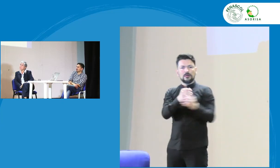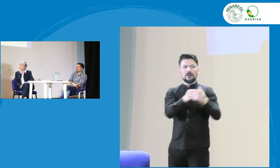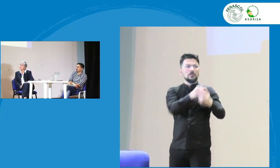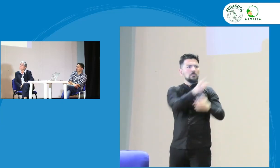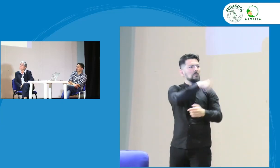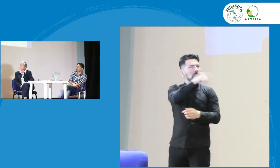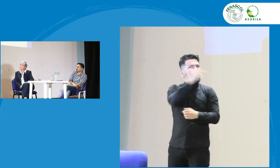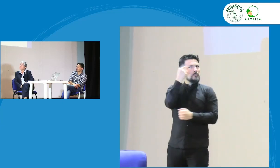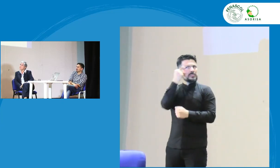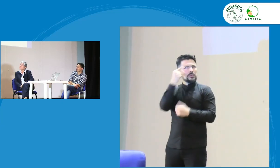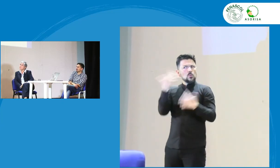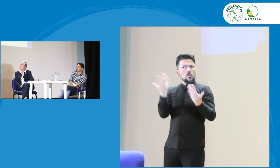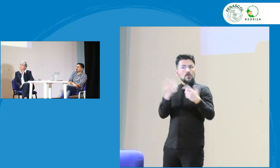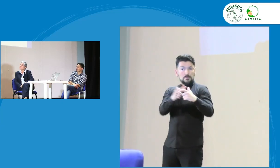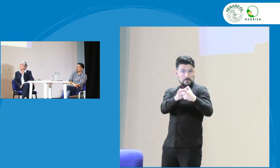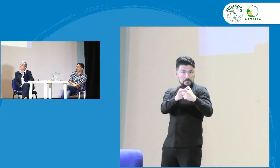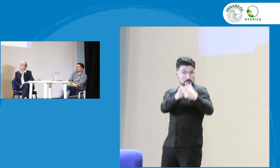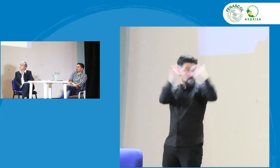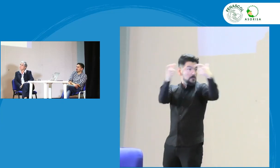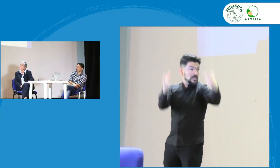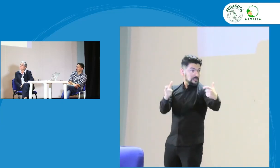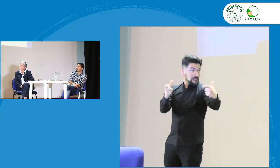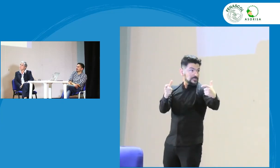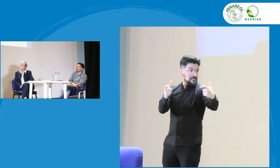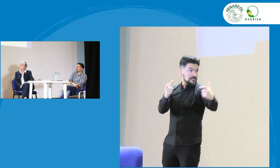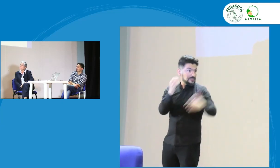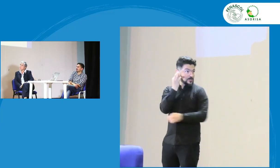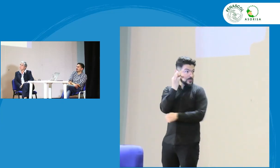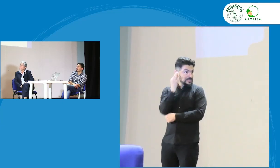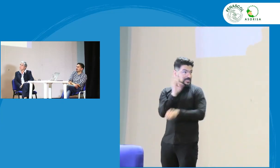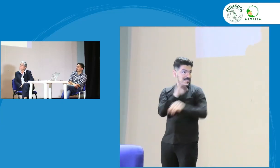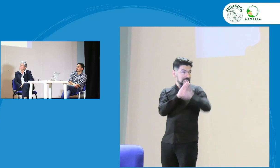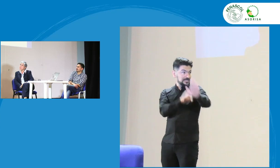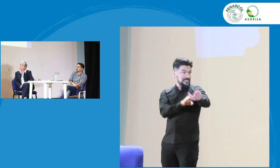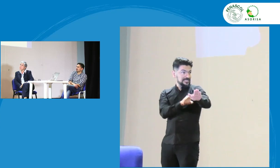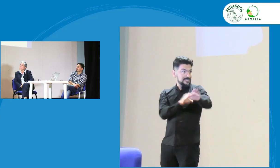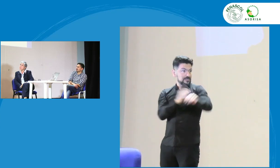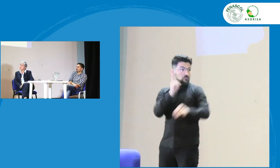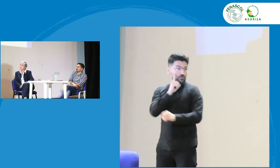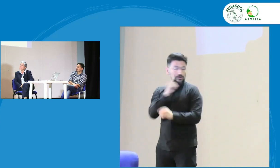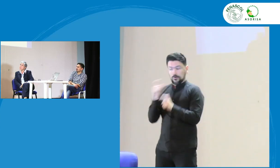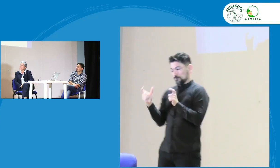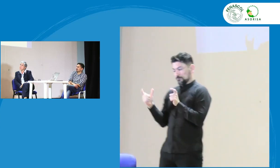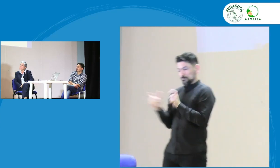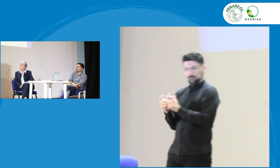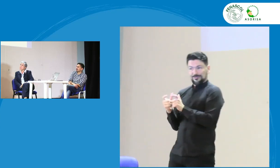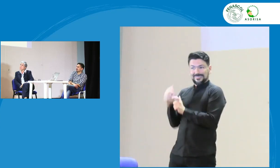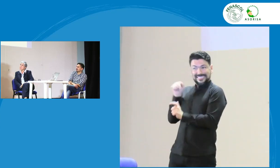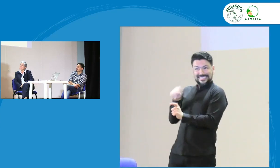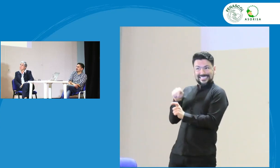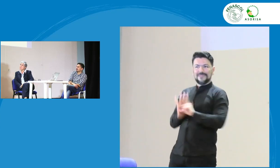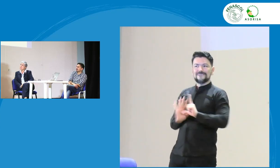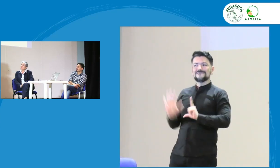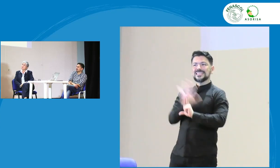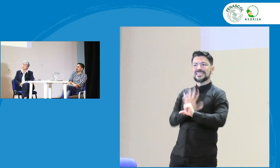ustedes, ¿qué piensan con respecto a, de que sea una mayoría oyente quien represente?